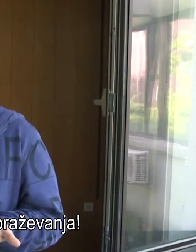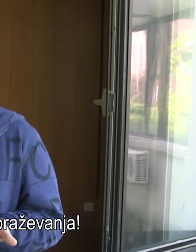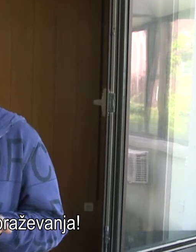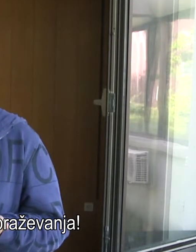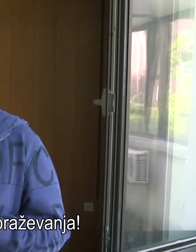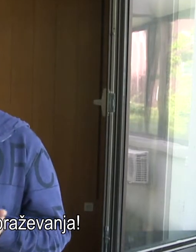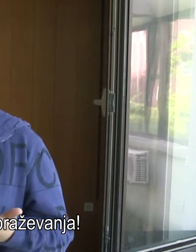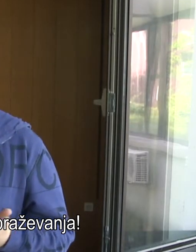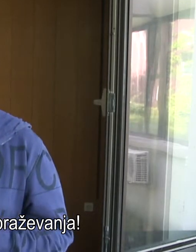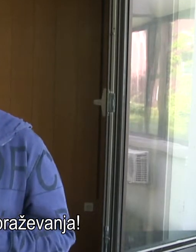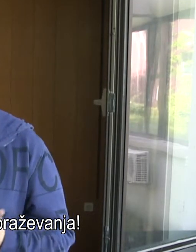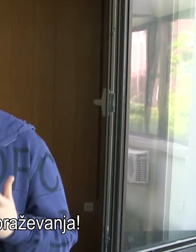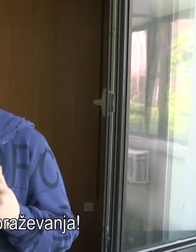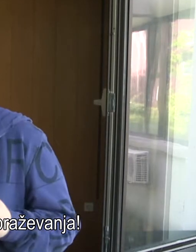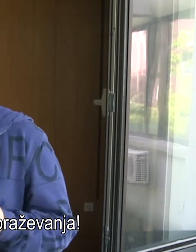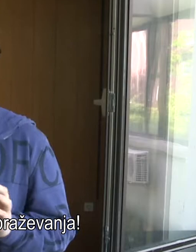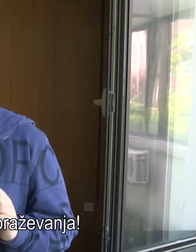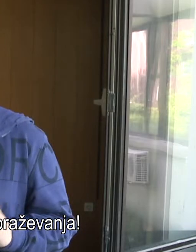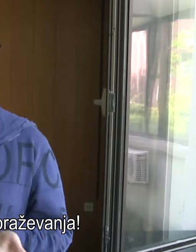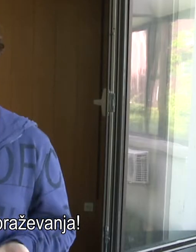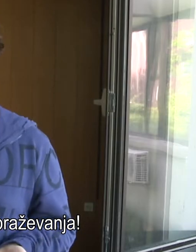V štiriletnih srednje.